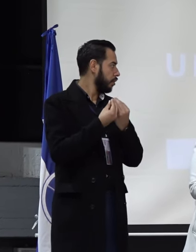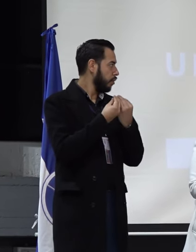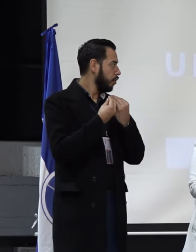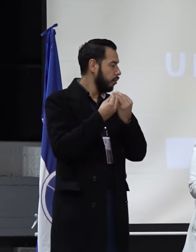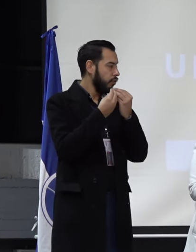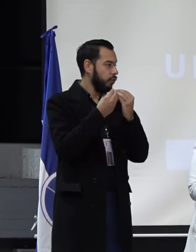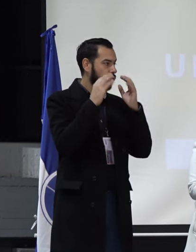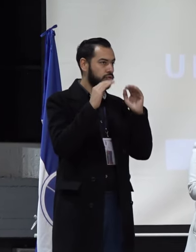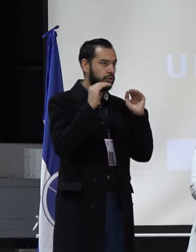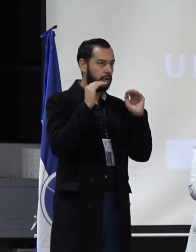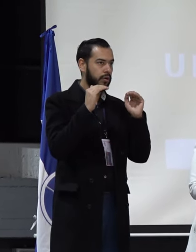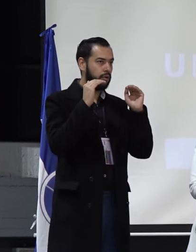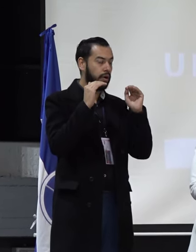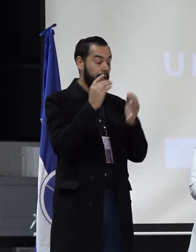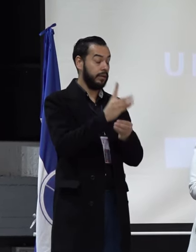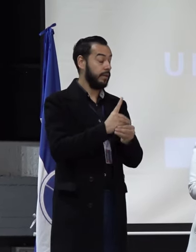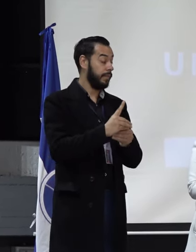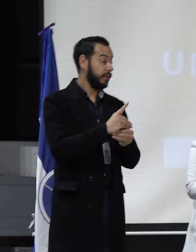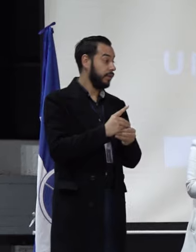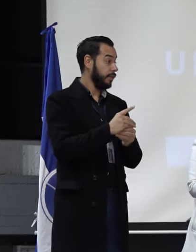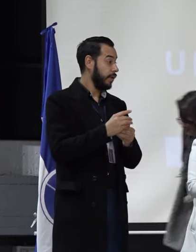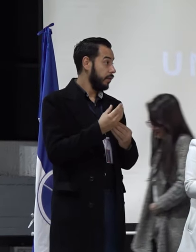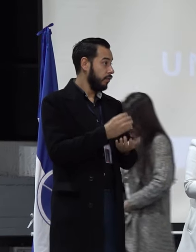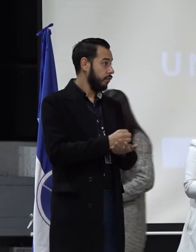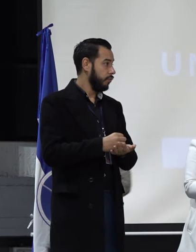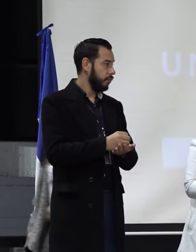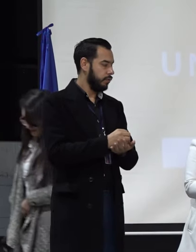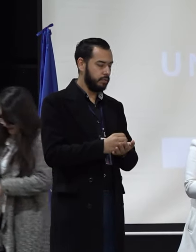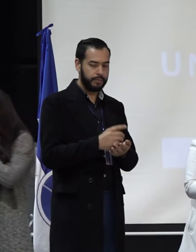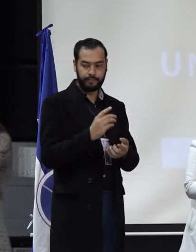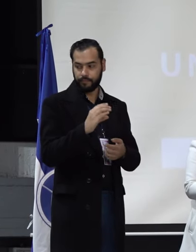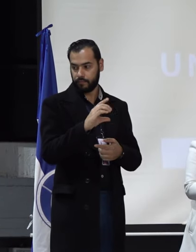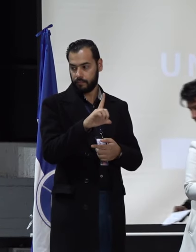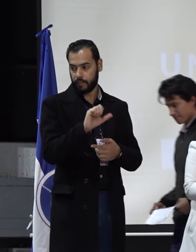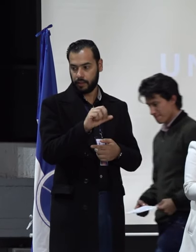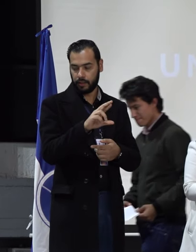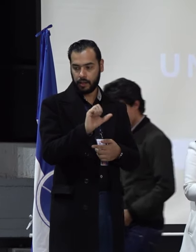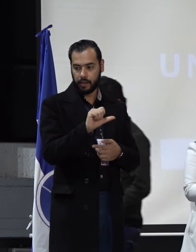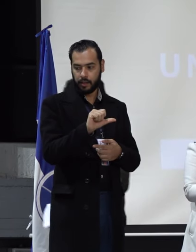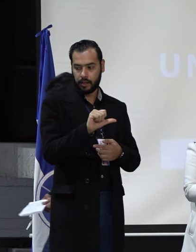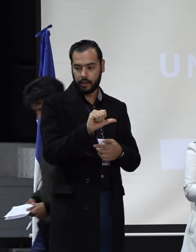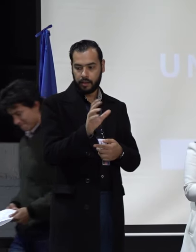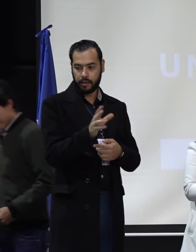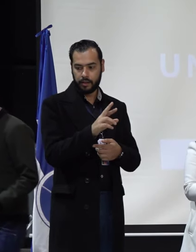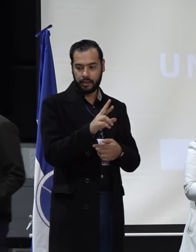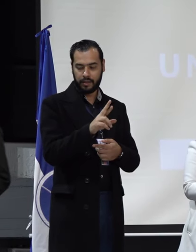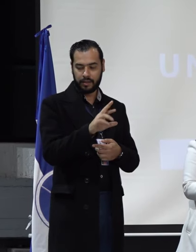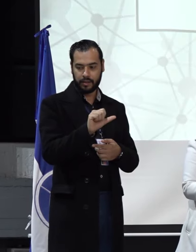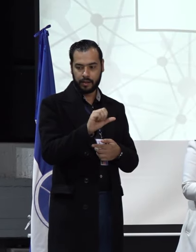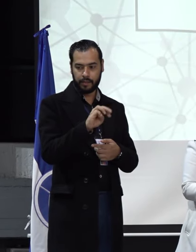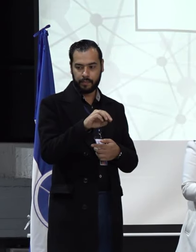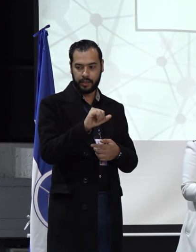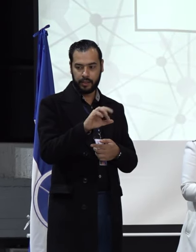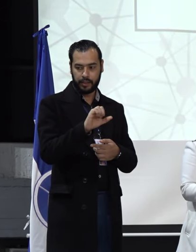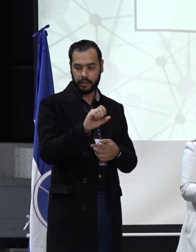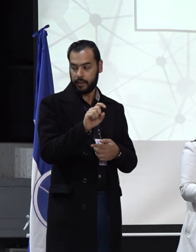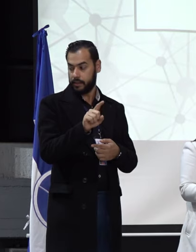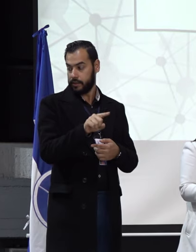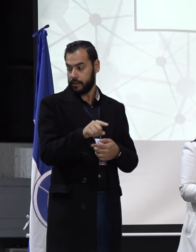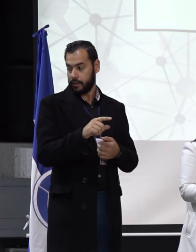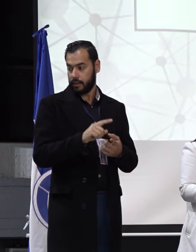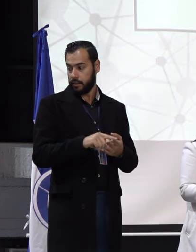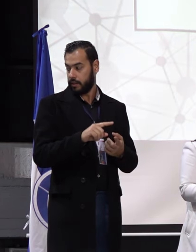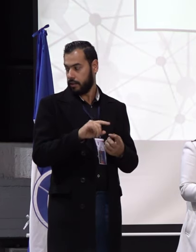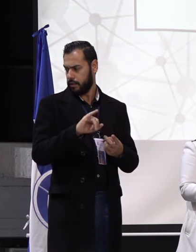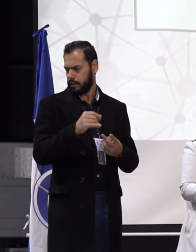Consejo de Departamento de Biología, integrada por Claudia del Mira Castaño Ramírez y Dayron Alexis Castro Rivera. Llamamos a